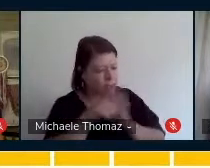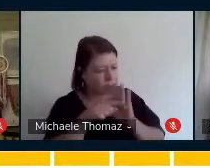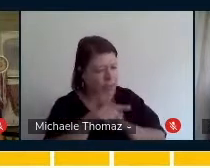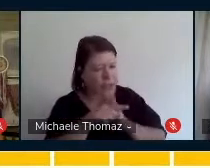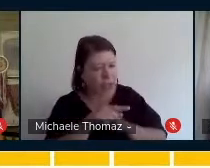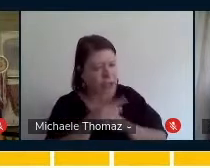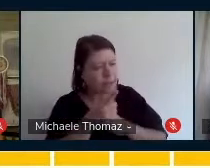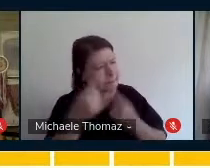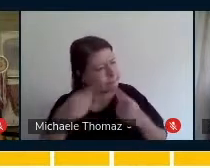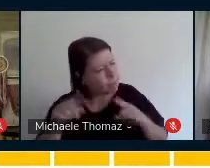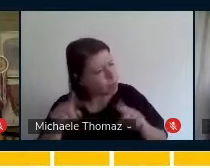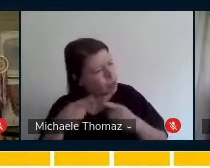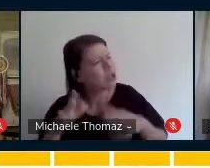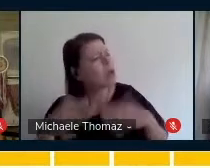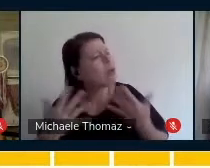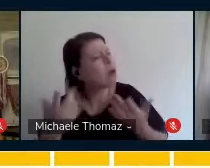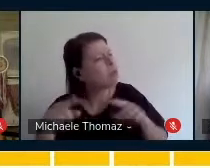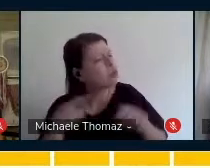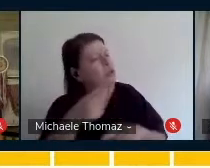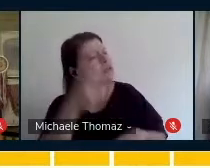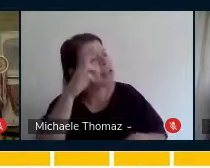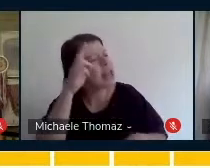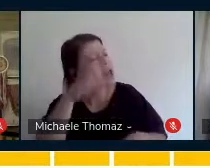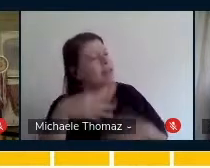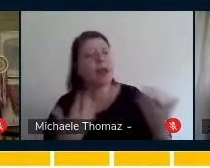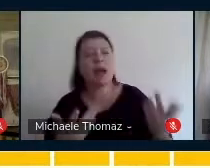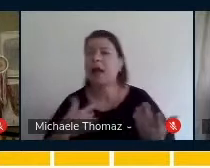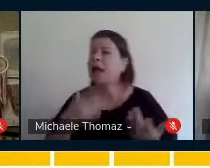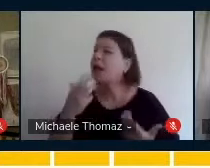música, qual música? nessa hora,